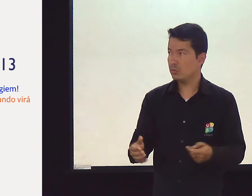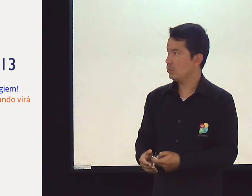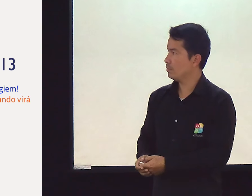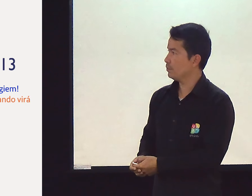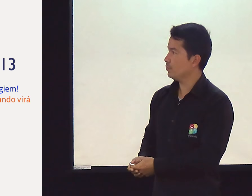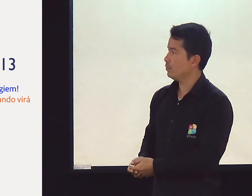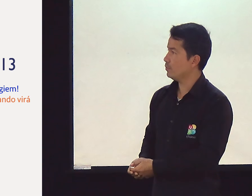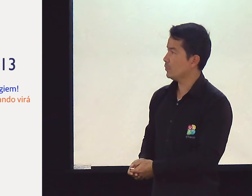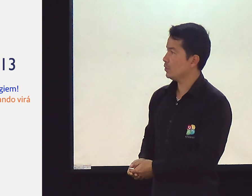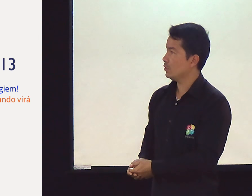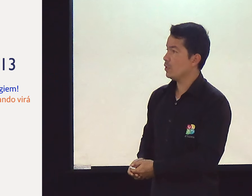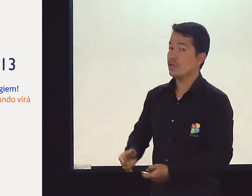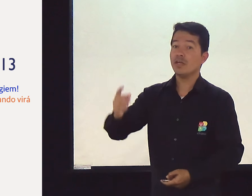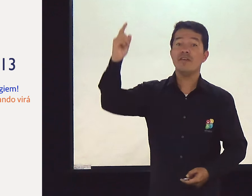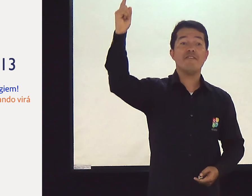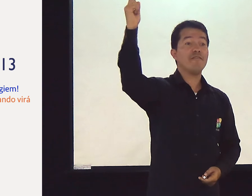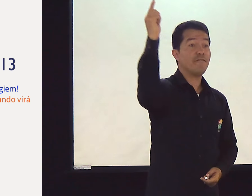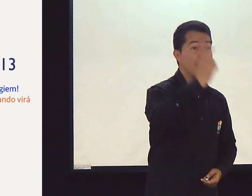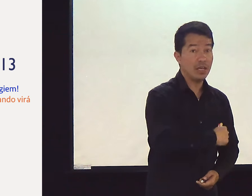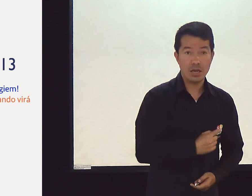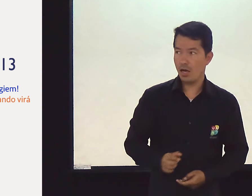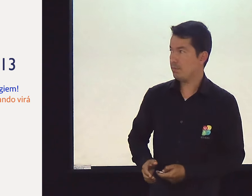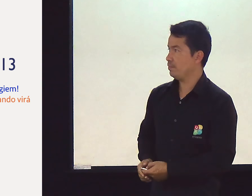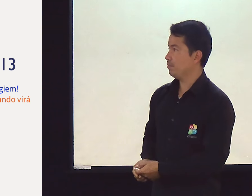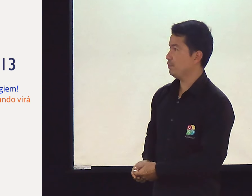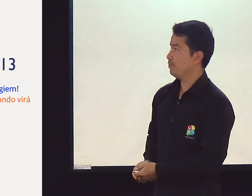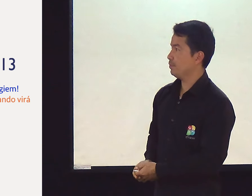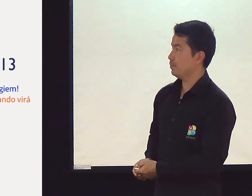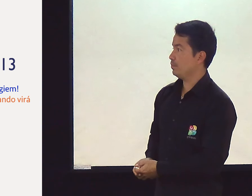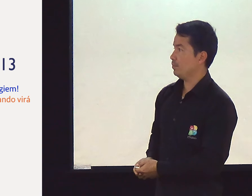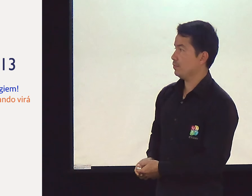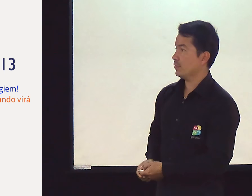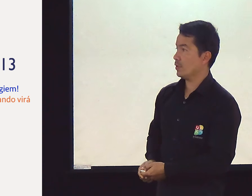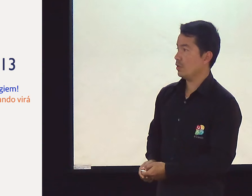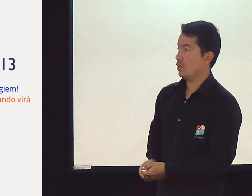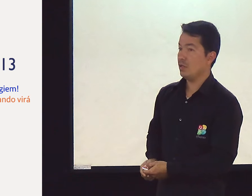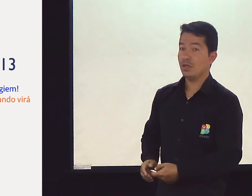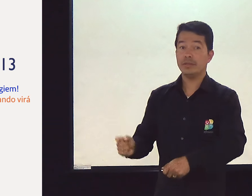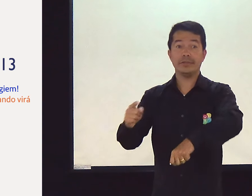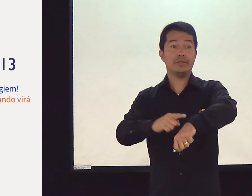quando virá esse tempo.